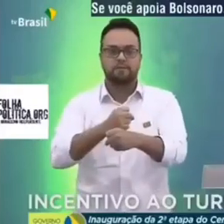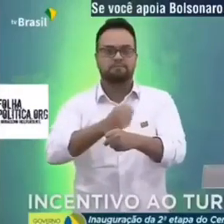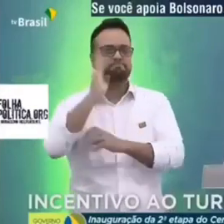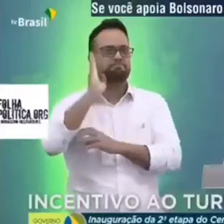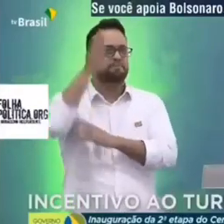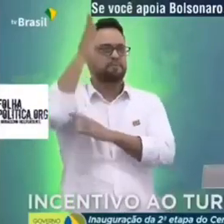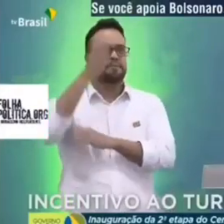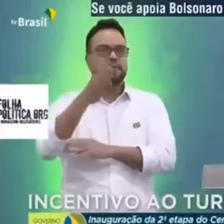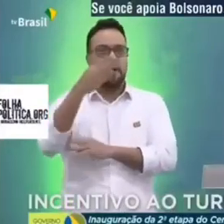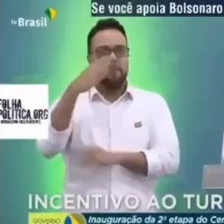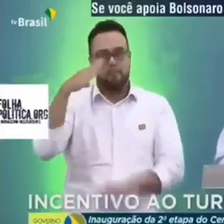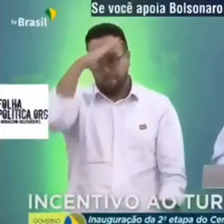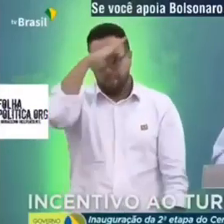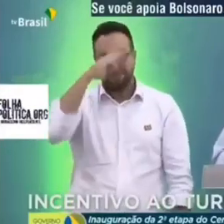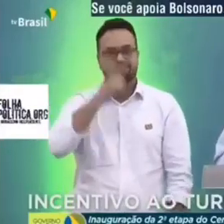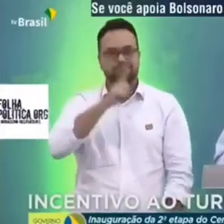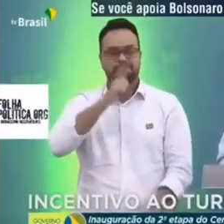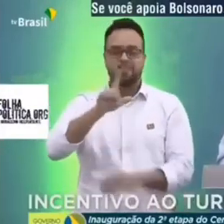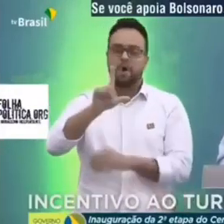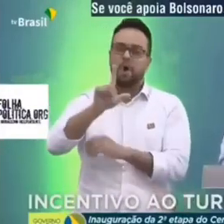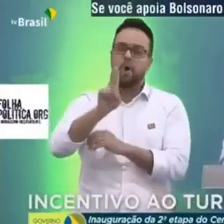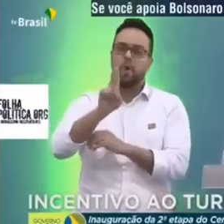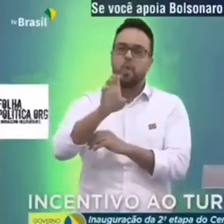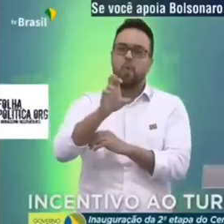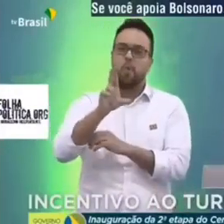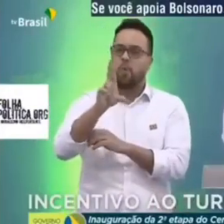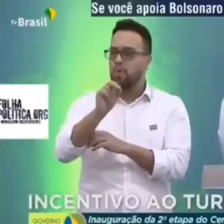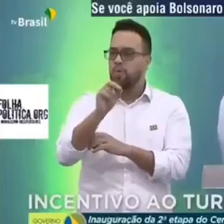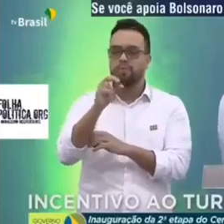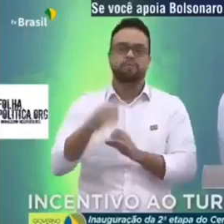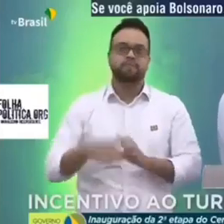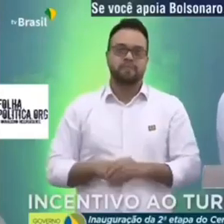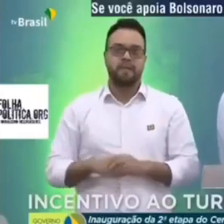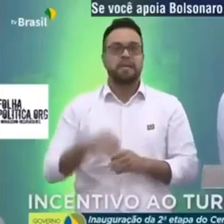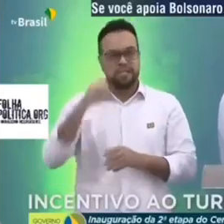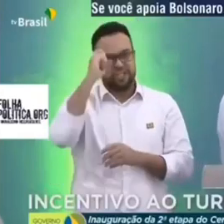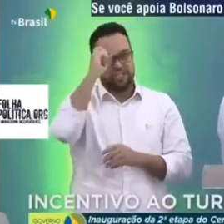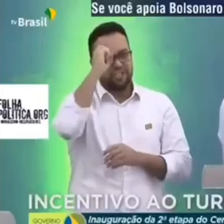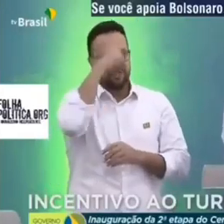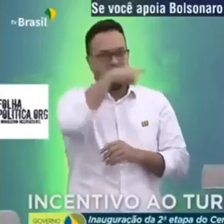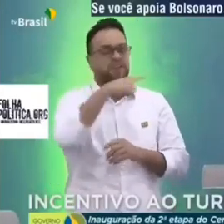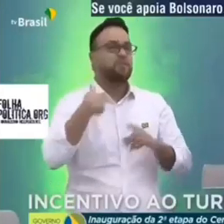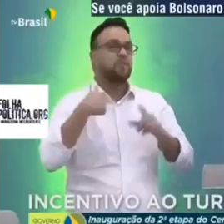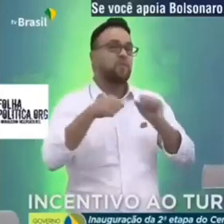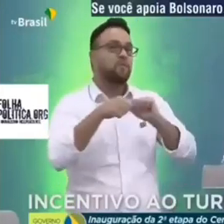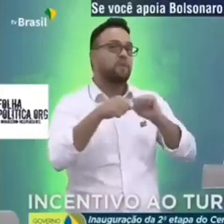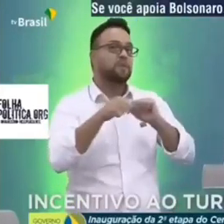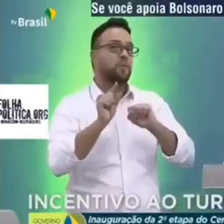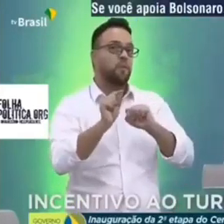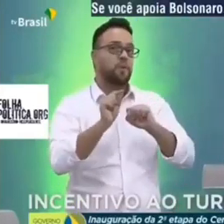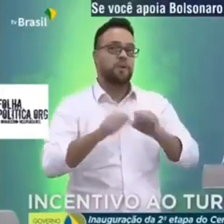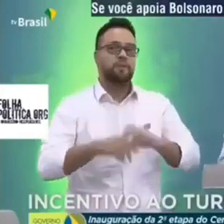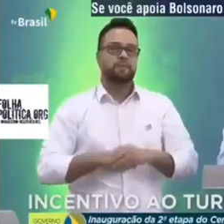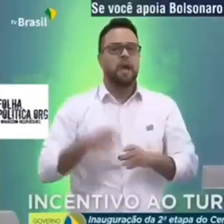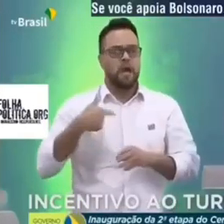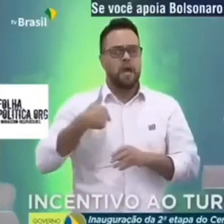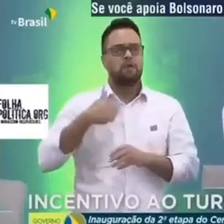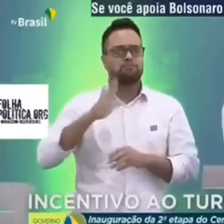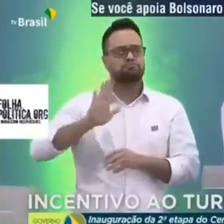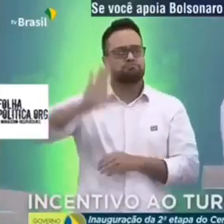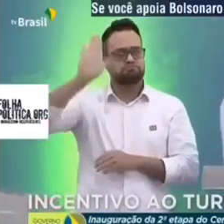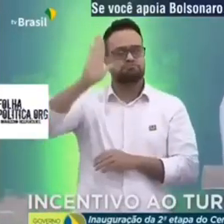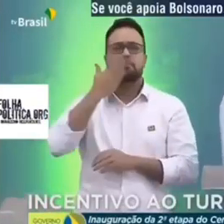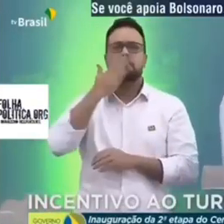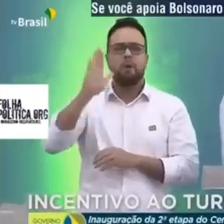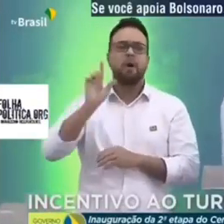e eu vou falar uma coisa, é muito difícil eu fazer uma promessa mas eu